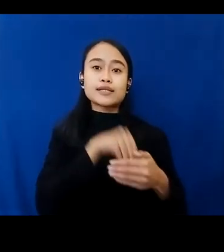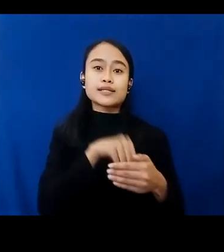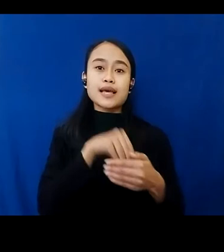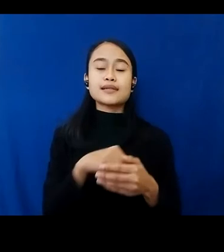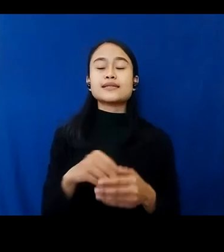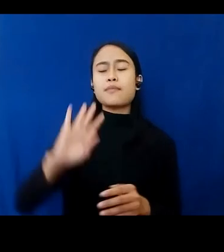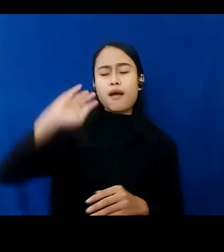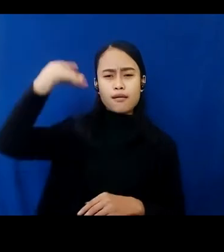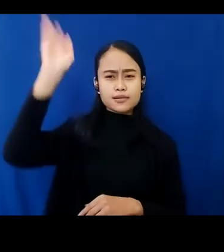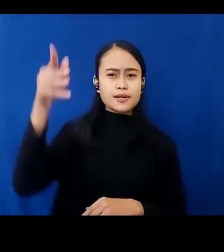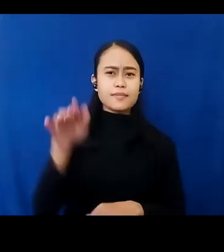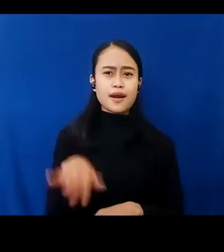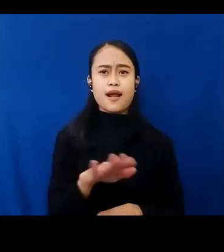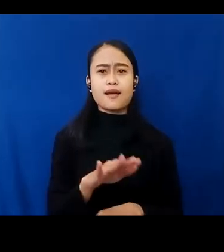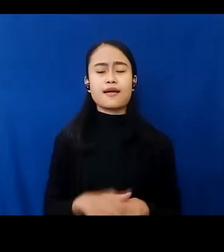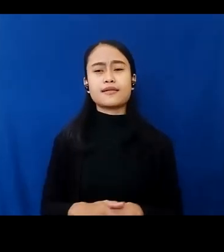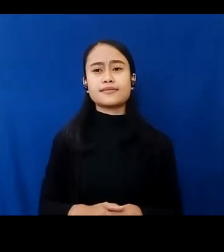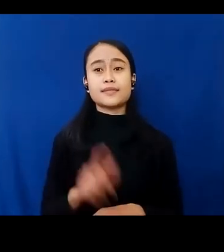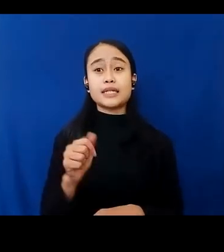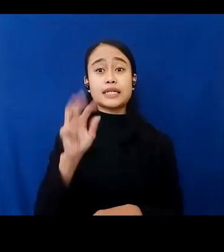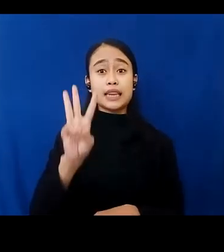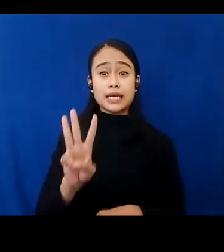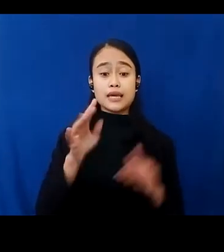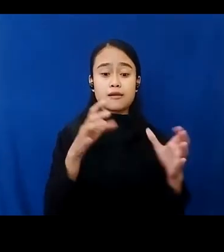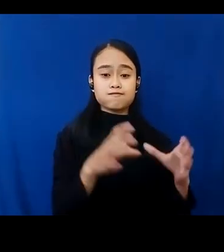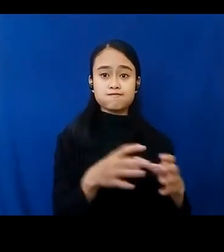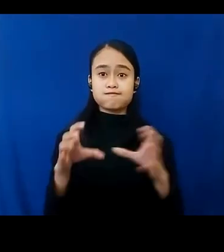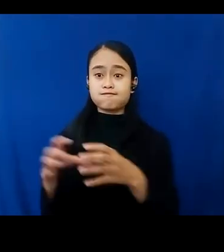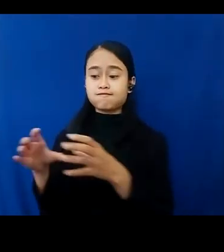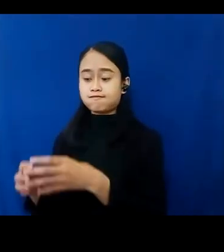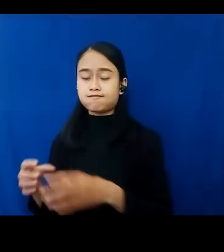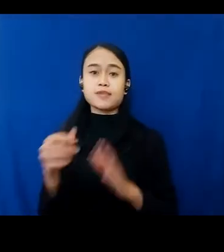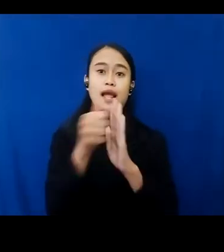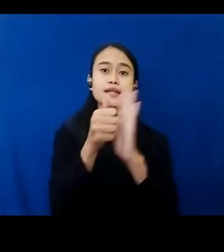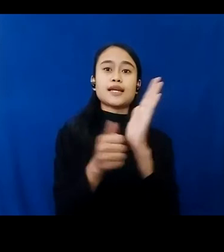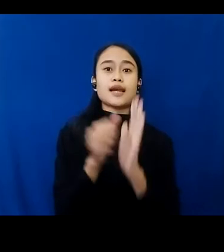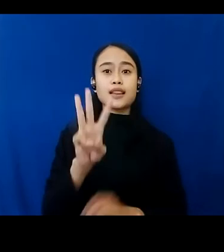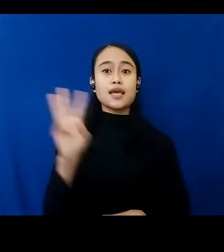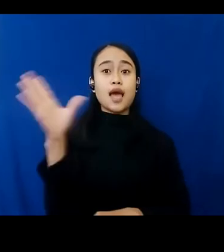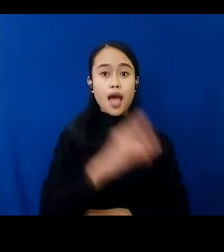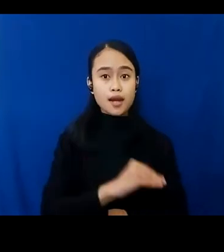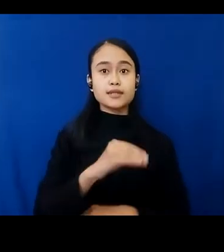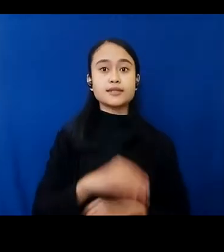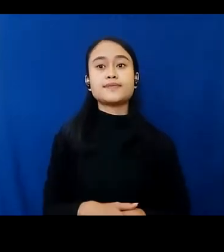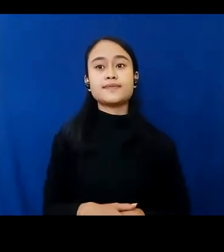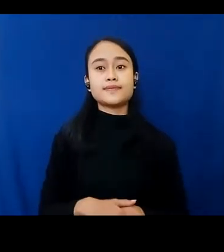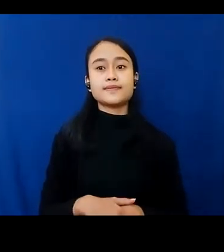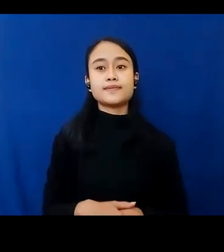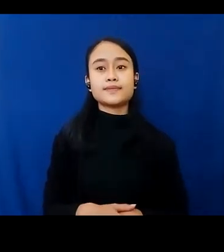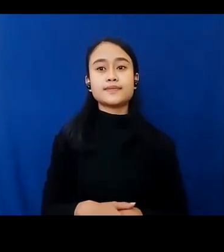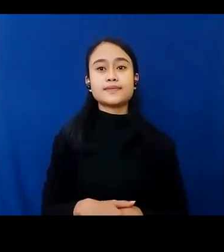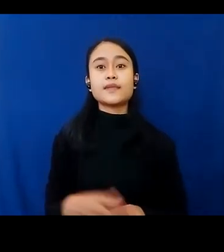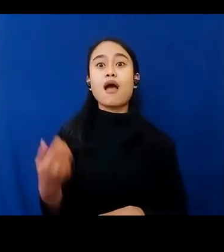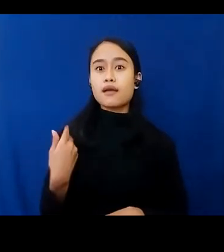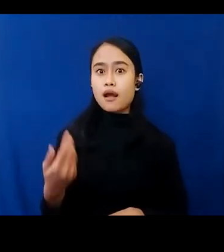Nah, ini tiga sesi pleno yang dapat Anda ikuti selama tiga hari. Selain itu, juga ada 25 kelas